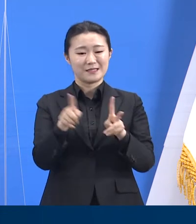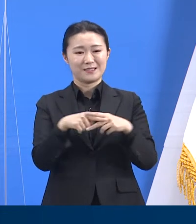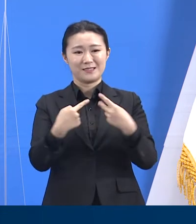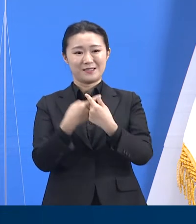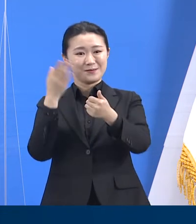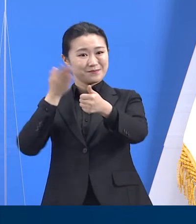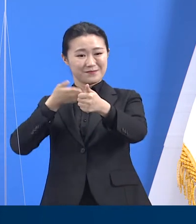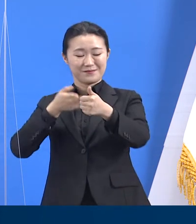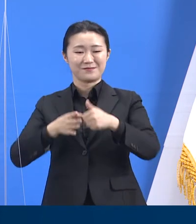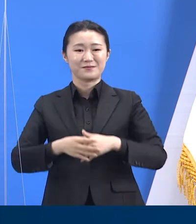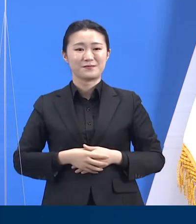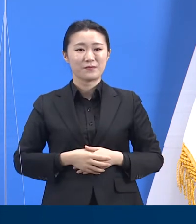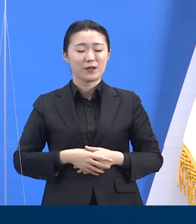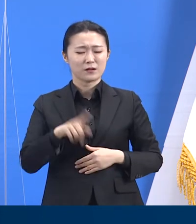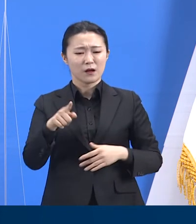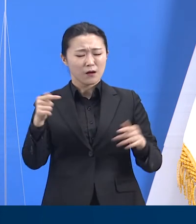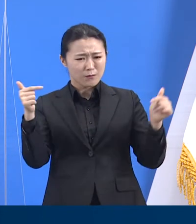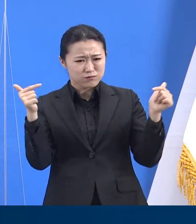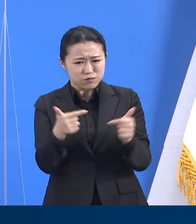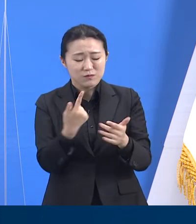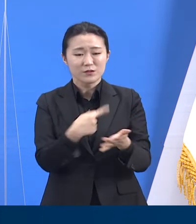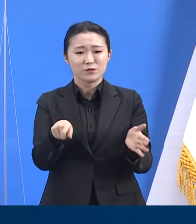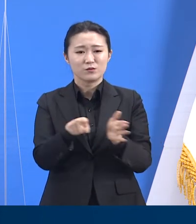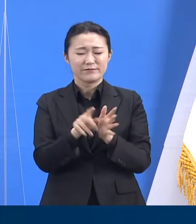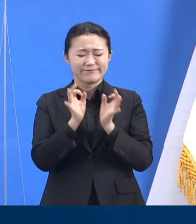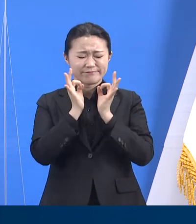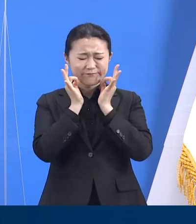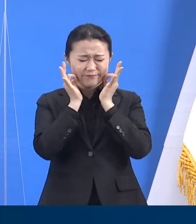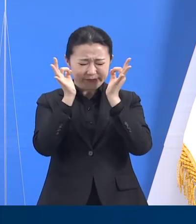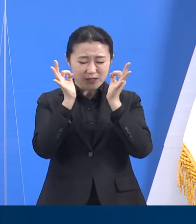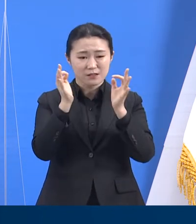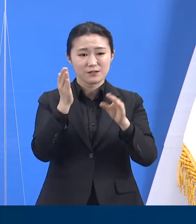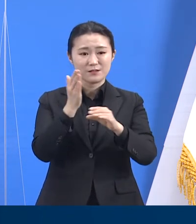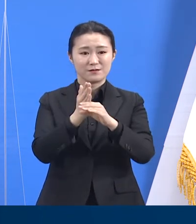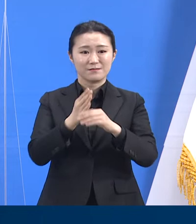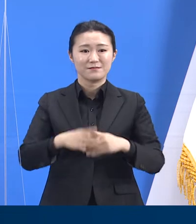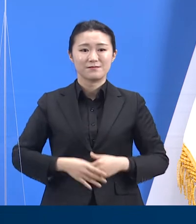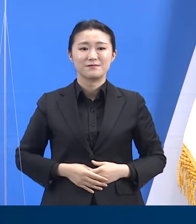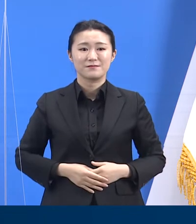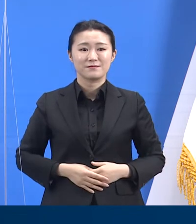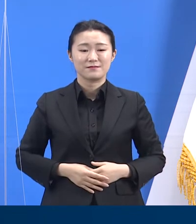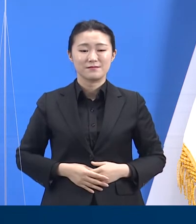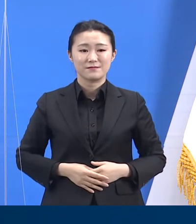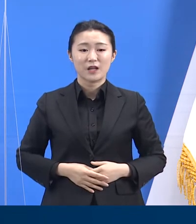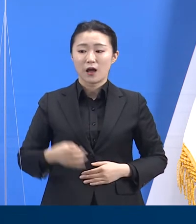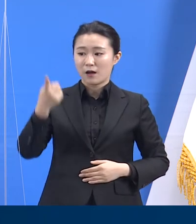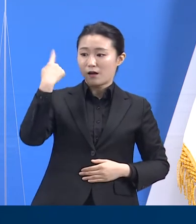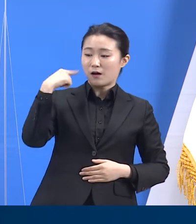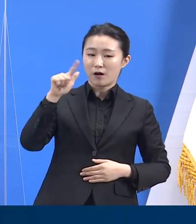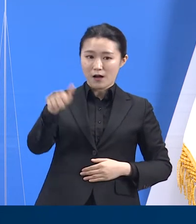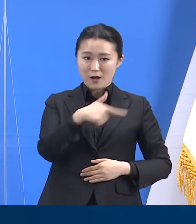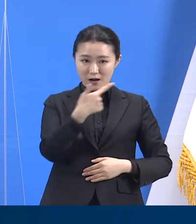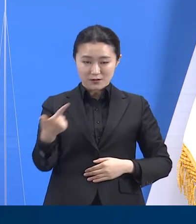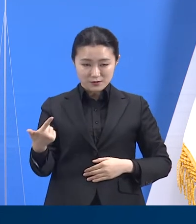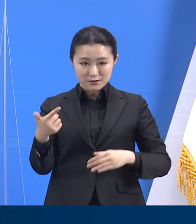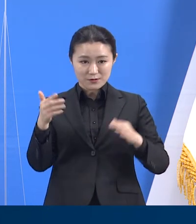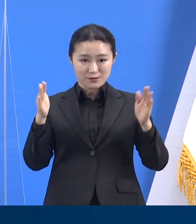그렇지만 이런 일들을 최소화하기 위한 최선의 노력을 다하고 있습니다. 어제 하루 동안 도내